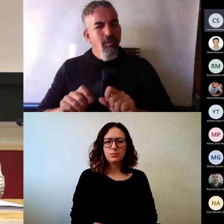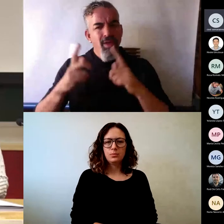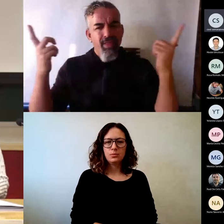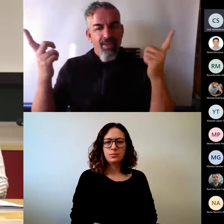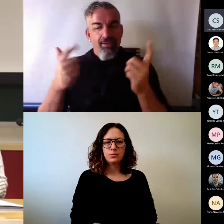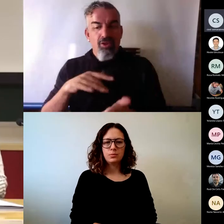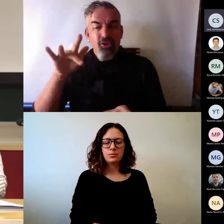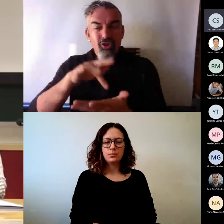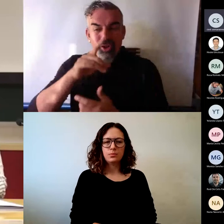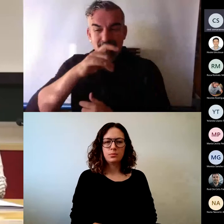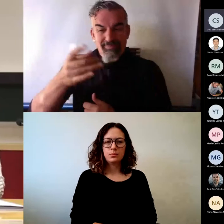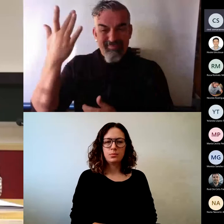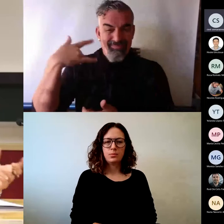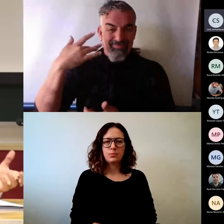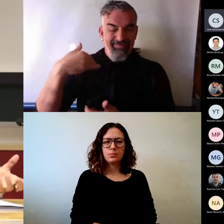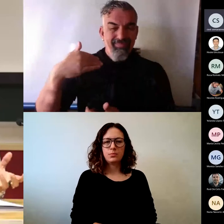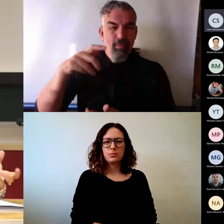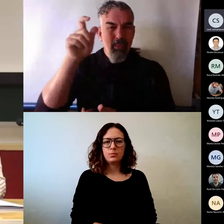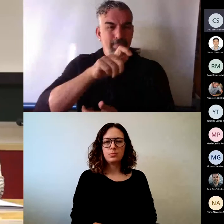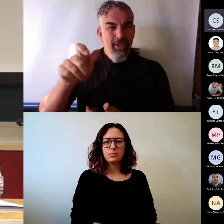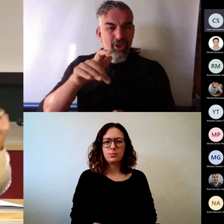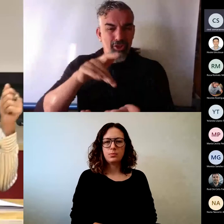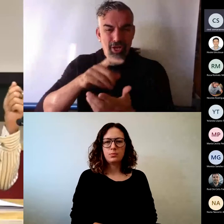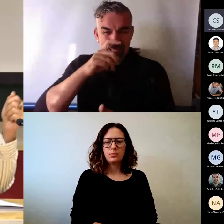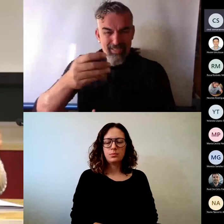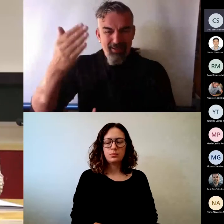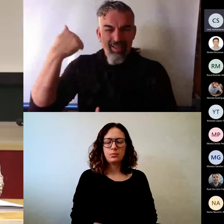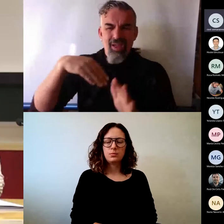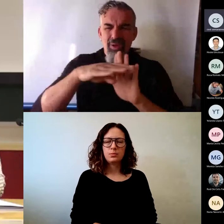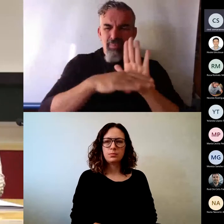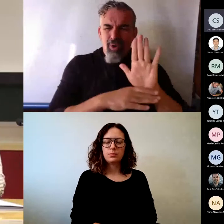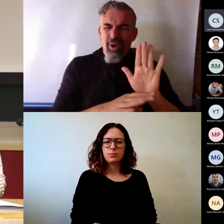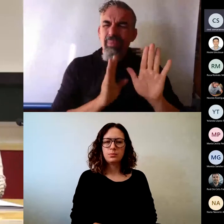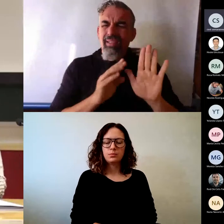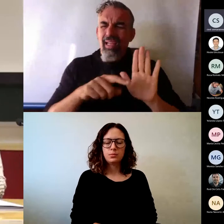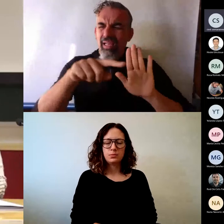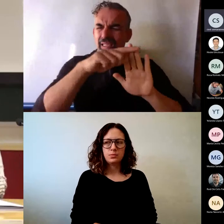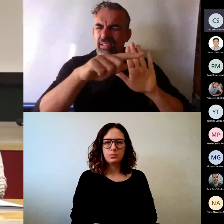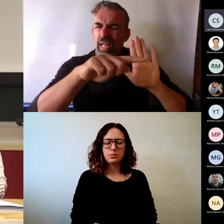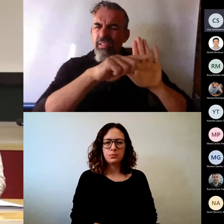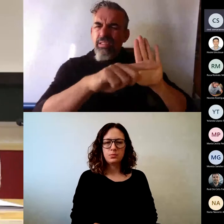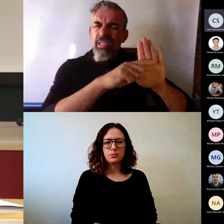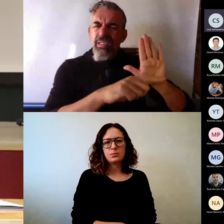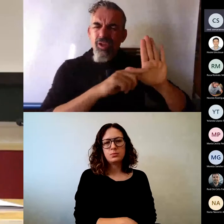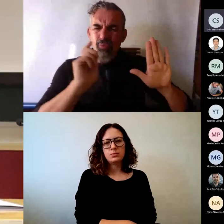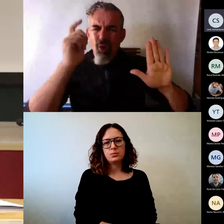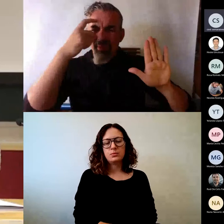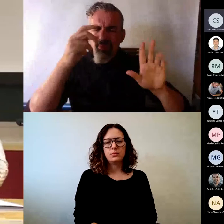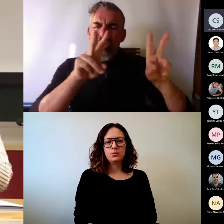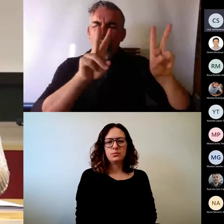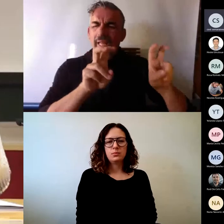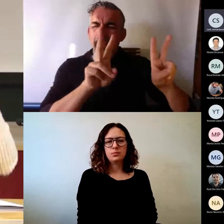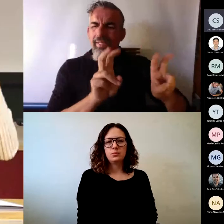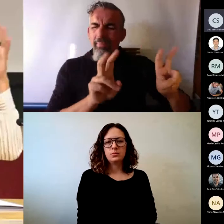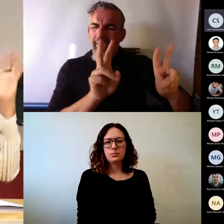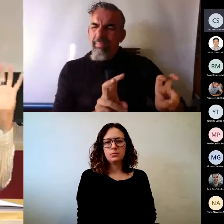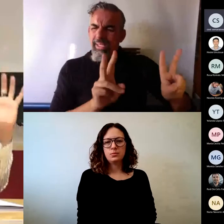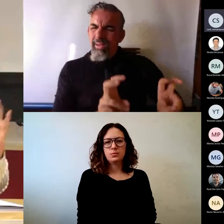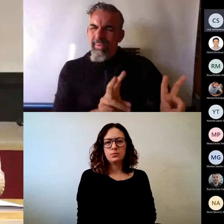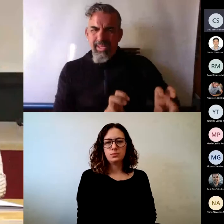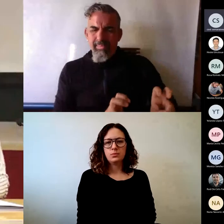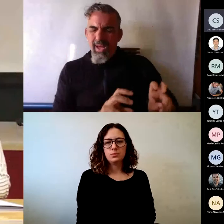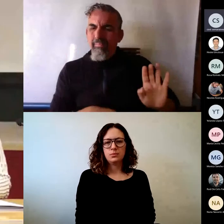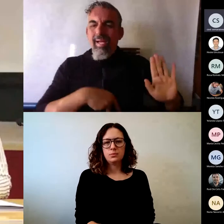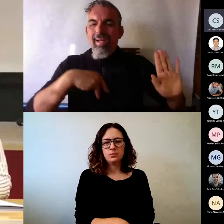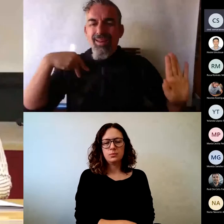que lleváis aquí más tiempo, los programas que teníamos antes era un listado de conceptos repartidos en temas y general.